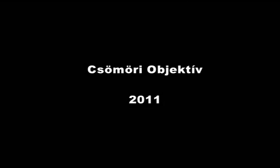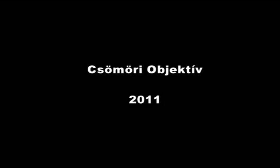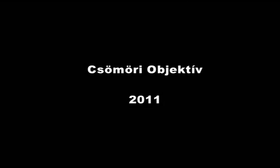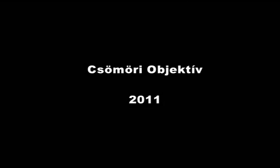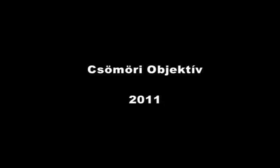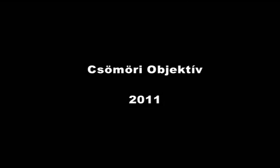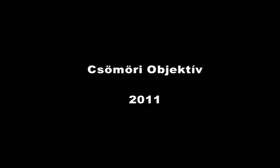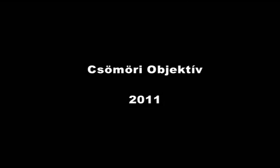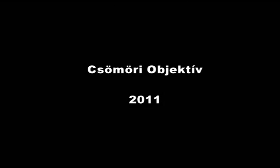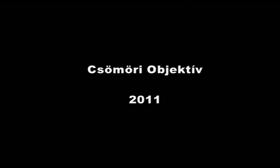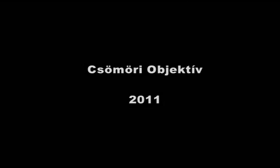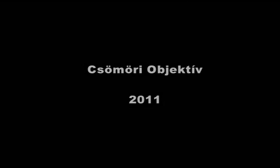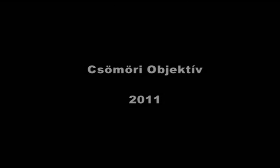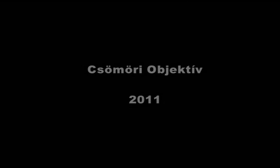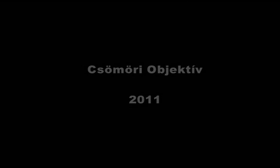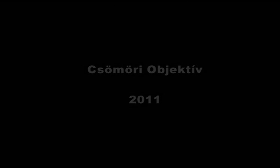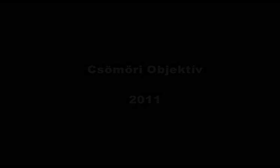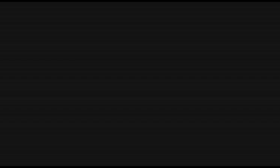Köszönöm szépen!